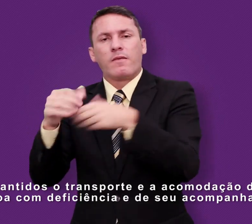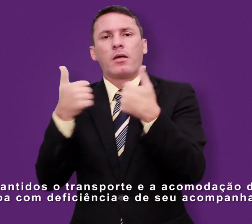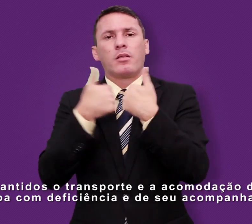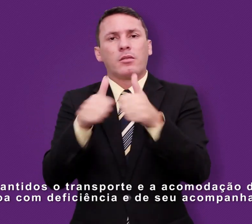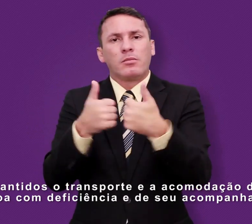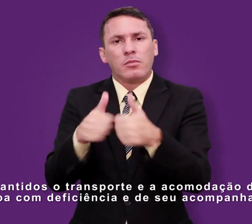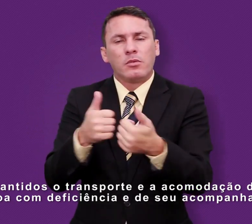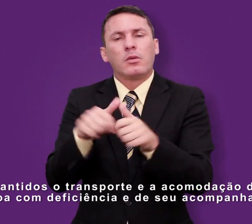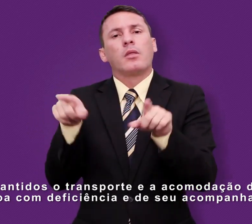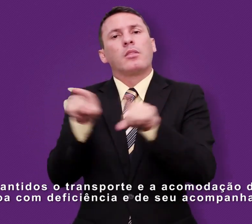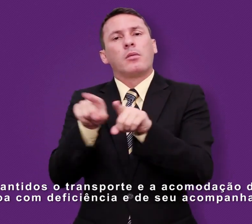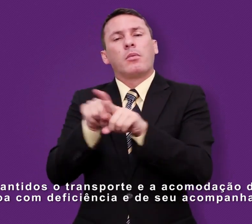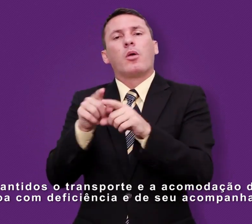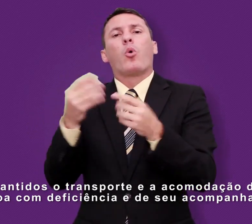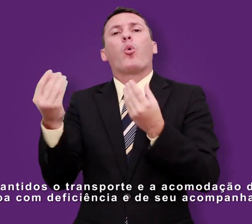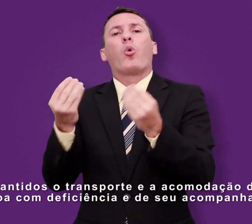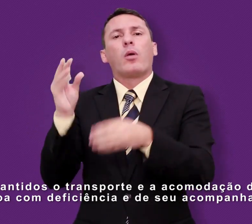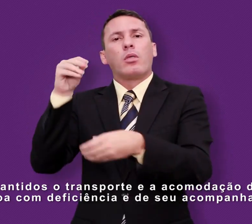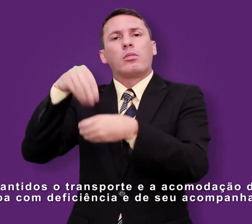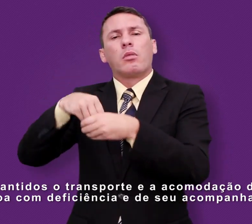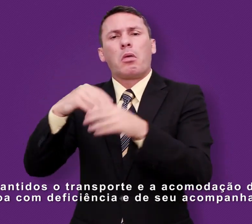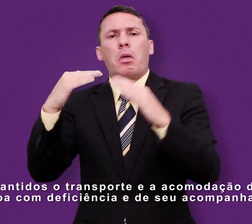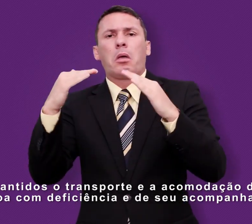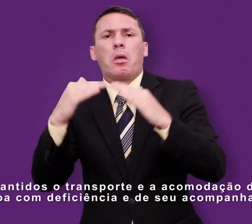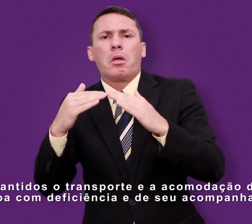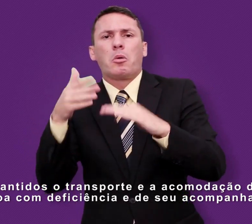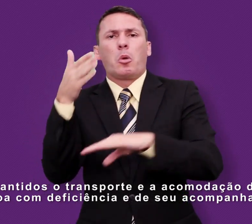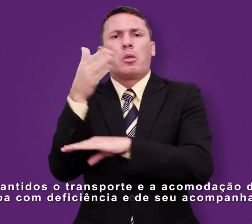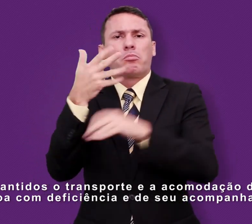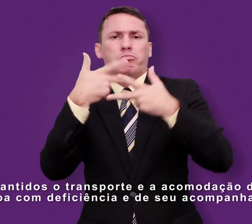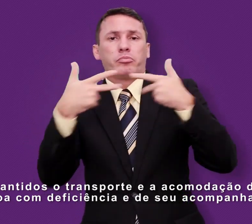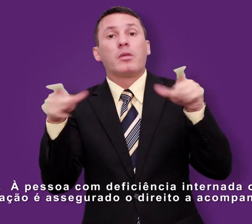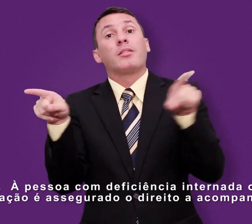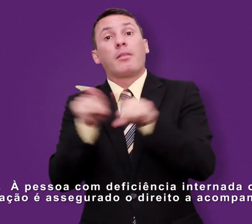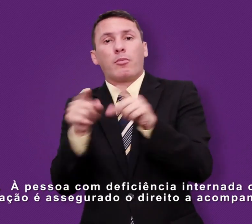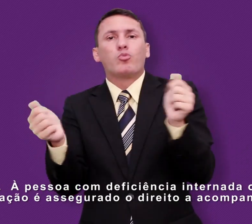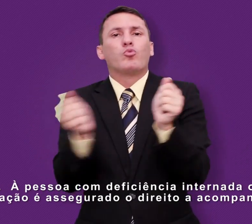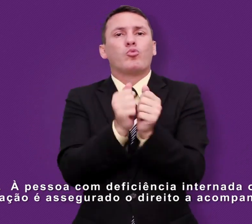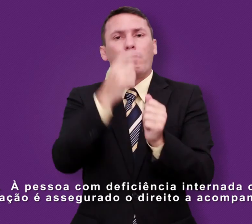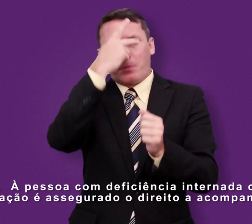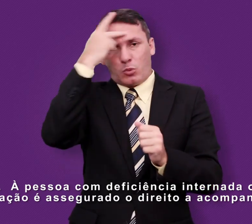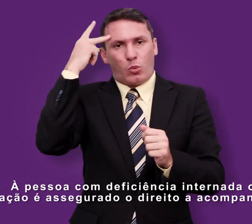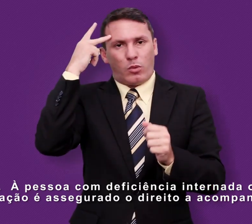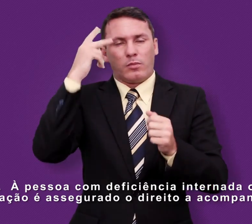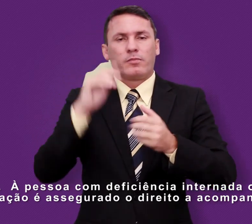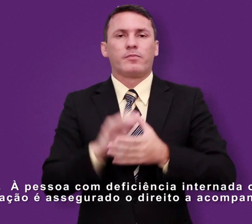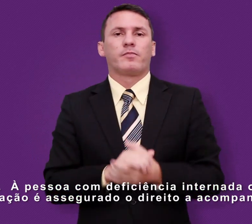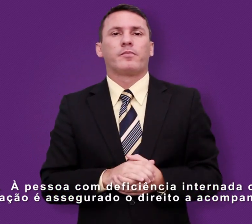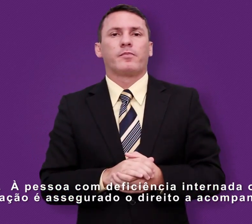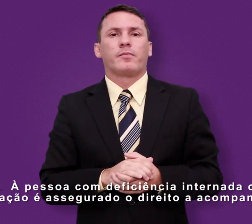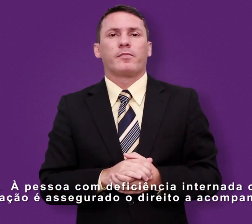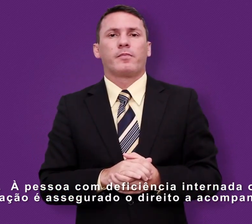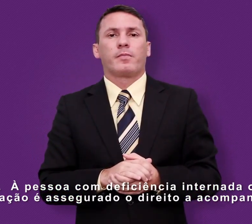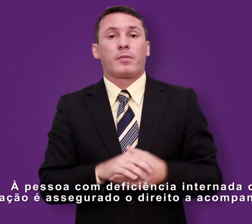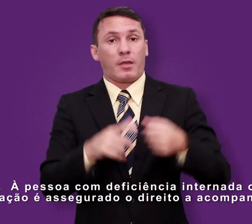acomodação da pessoa com deficiência e de seu acompanhante. Artigo 22. A pessoa com